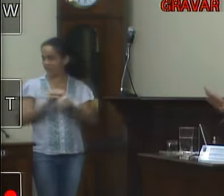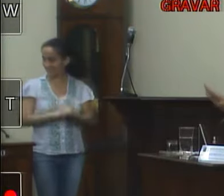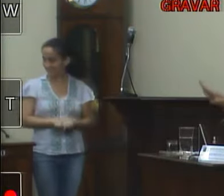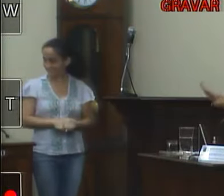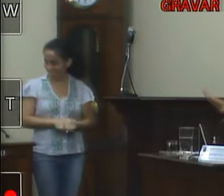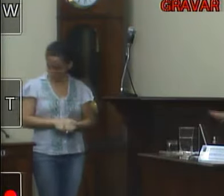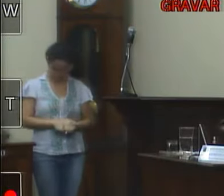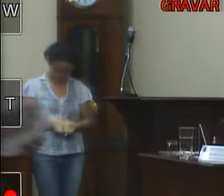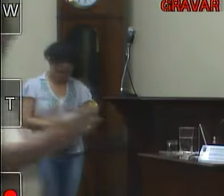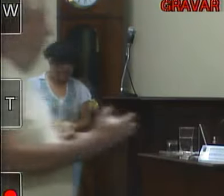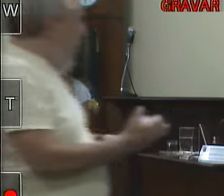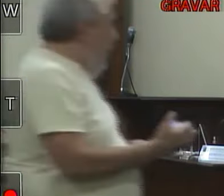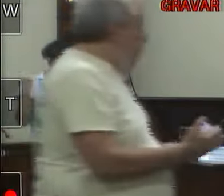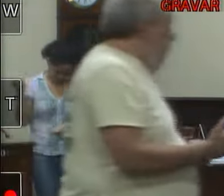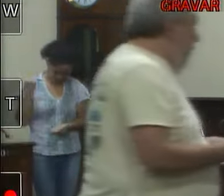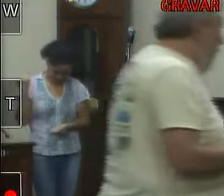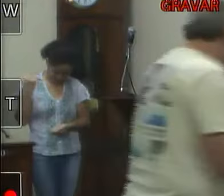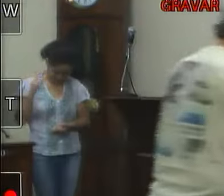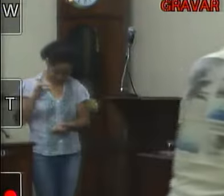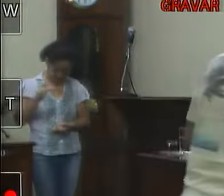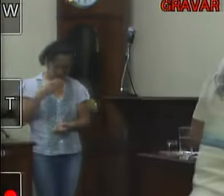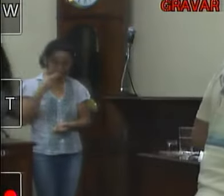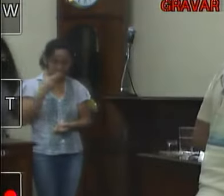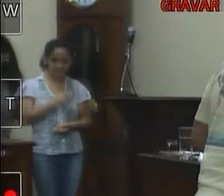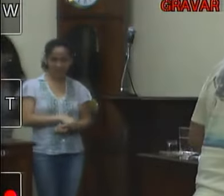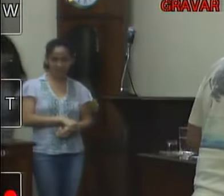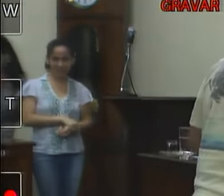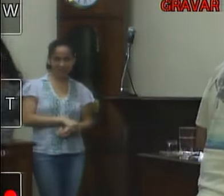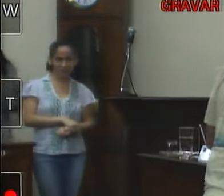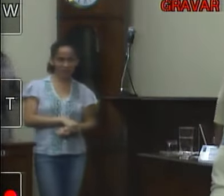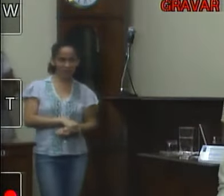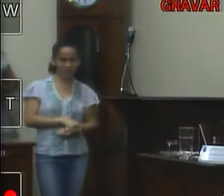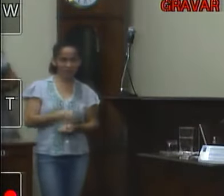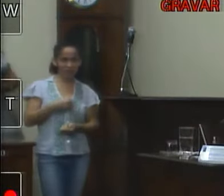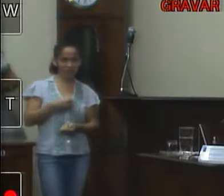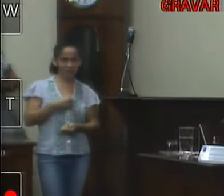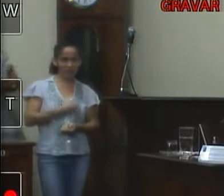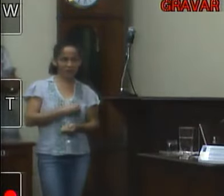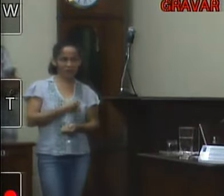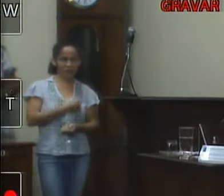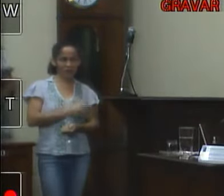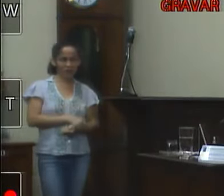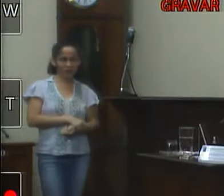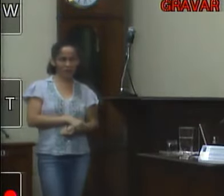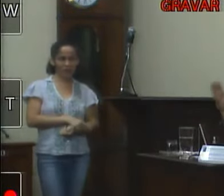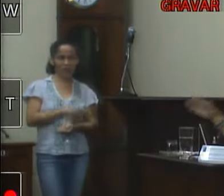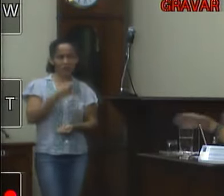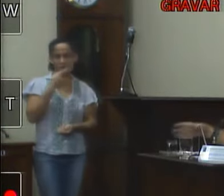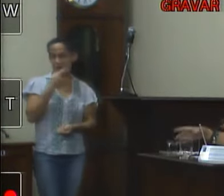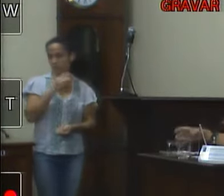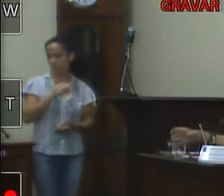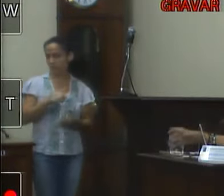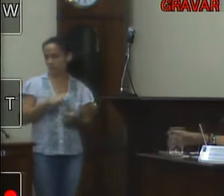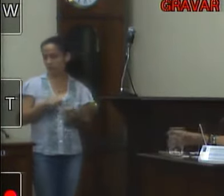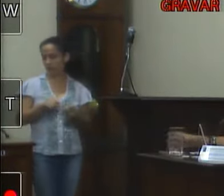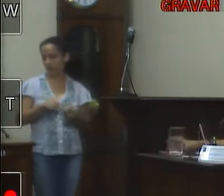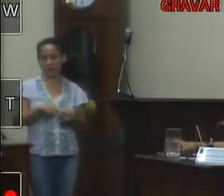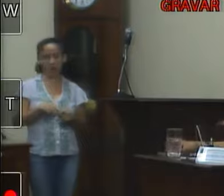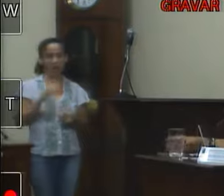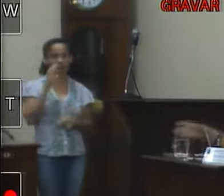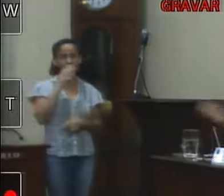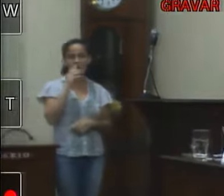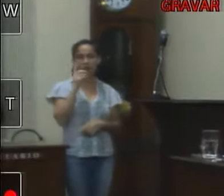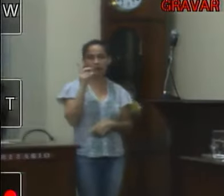porque eu não estou aqui fazendo só uma denúncia que mexe com a minha vida não eu estou fazendo uma denúncia que é